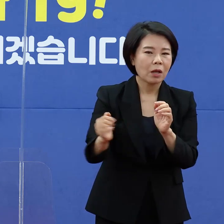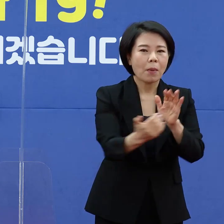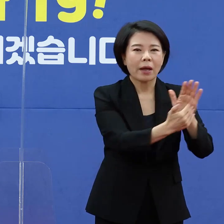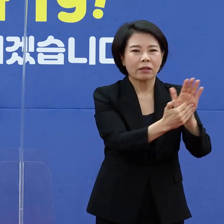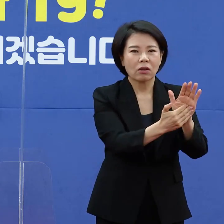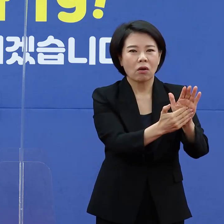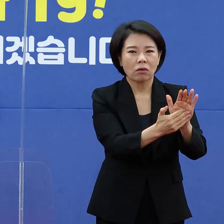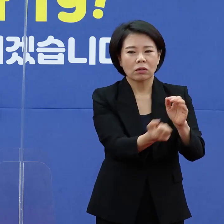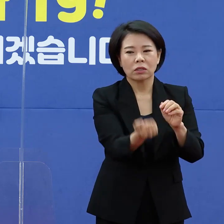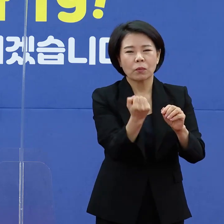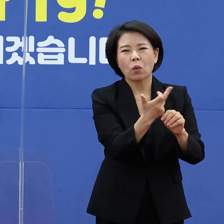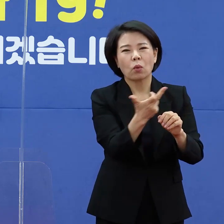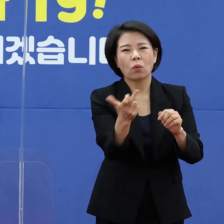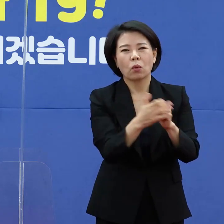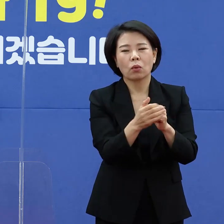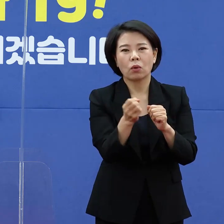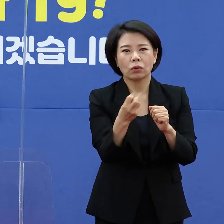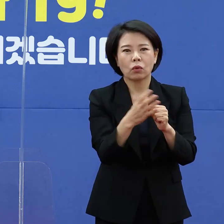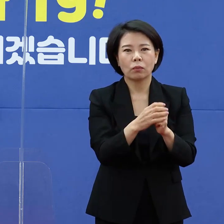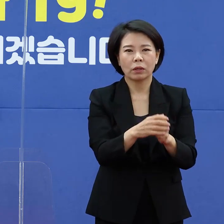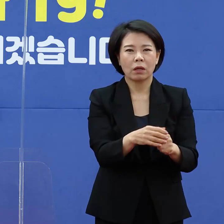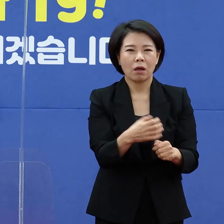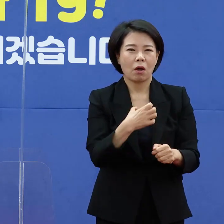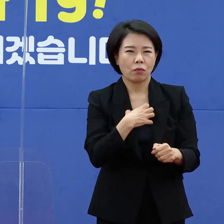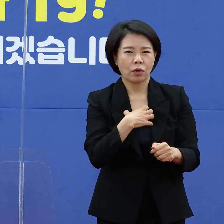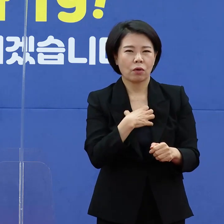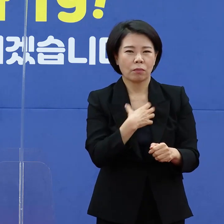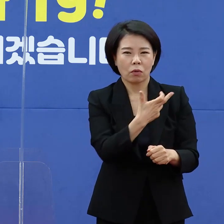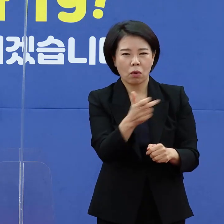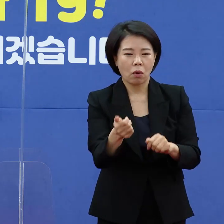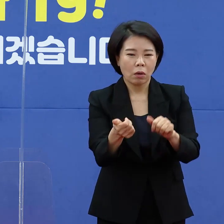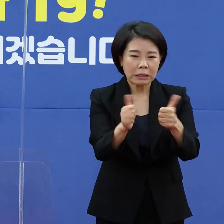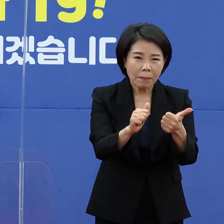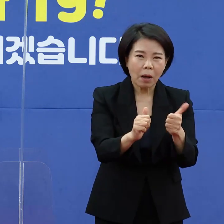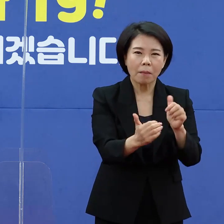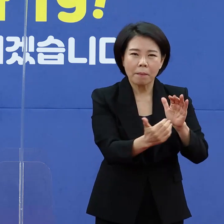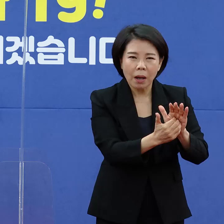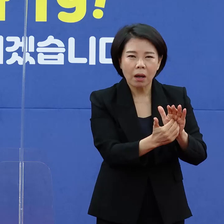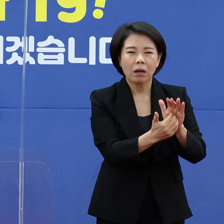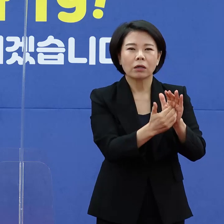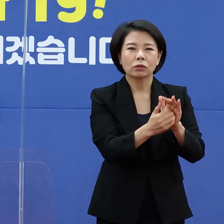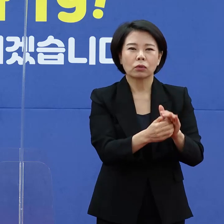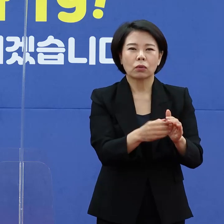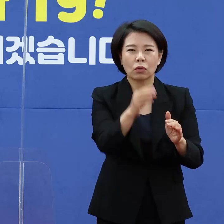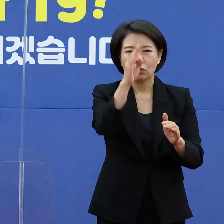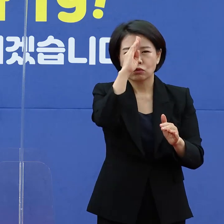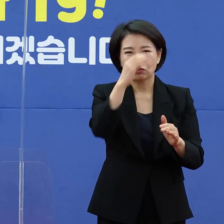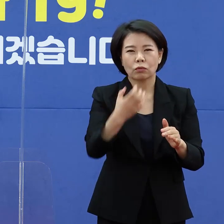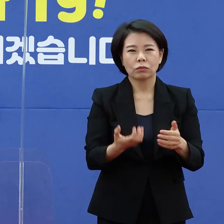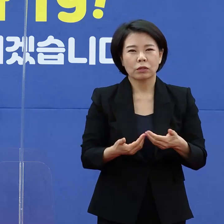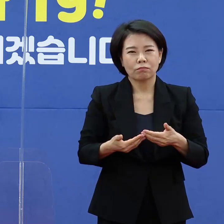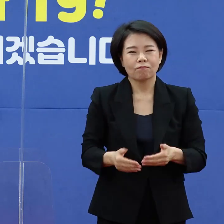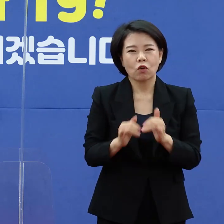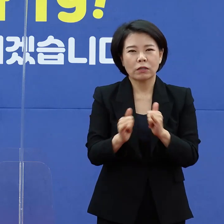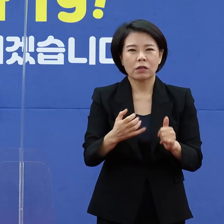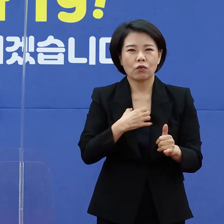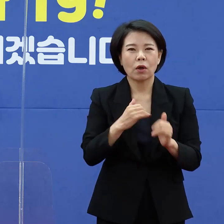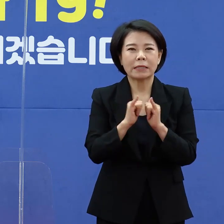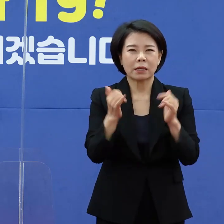대응 역량은 고위험군의 중증, 사망 방지 및 중증 환자 관리에 집중하고